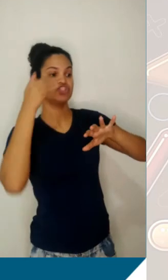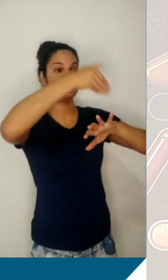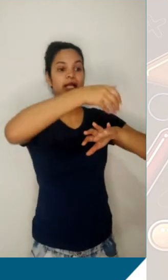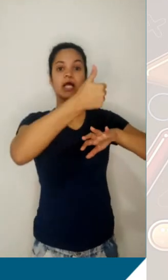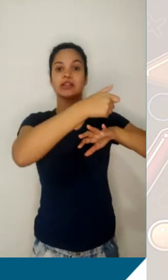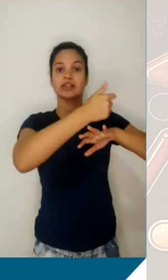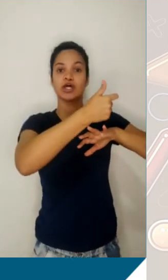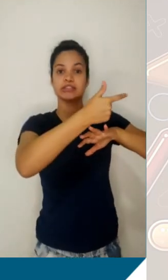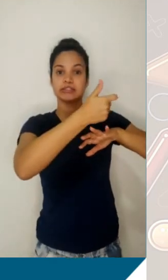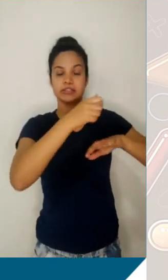7 razões.